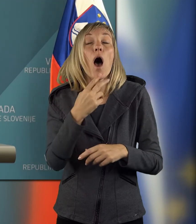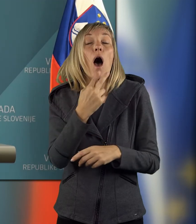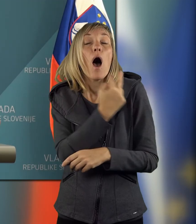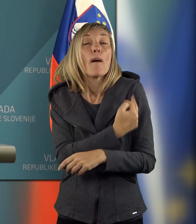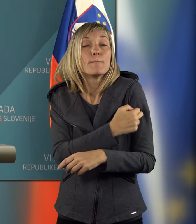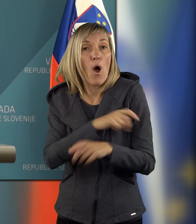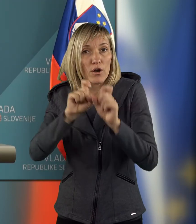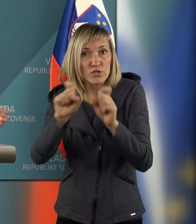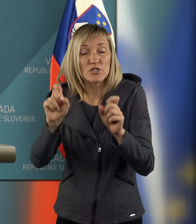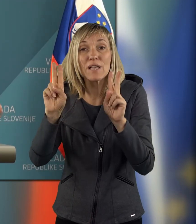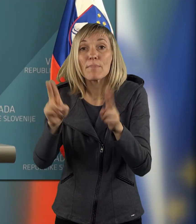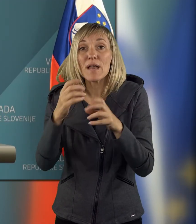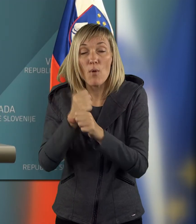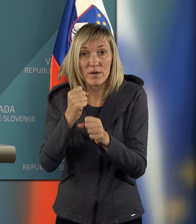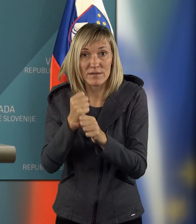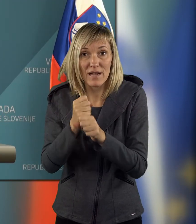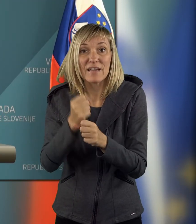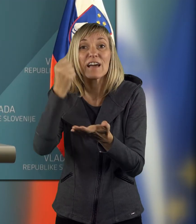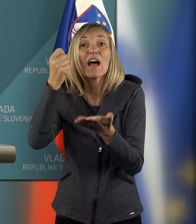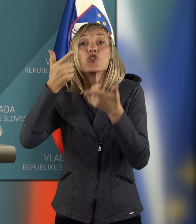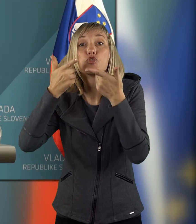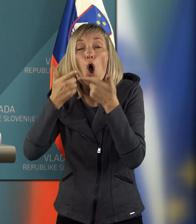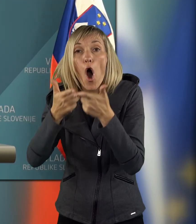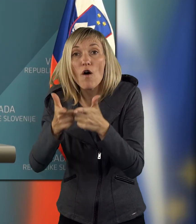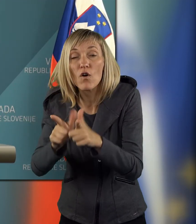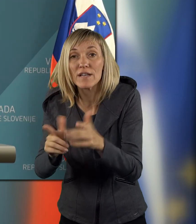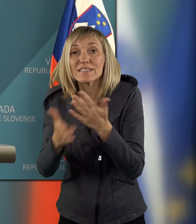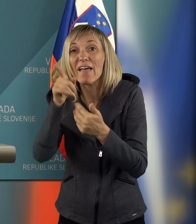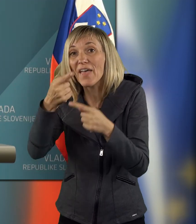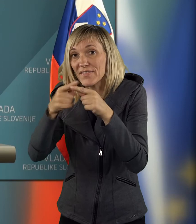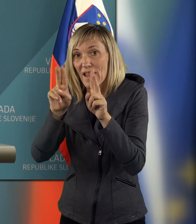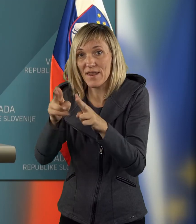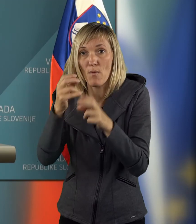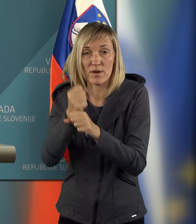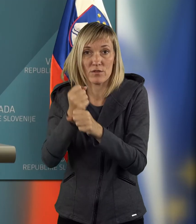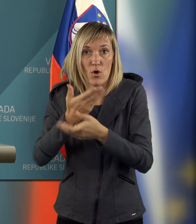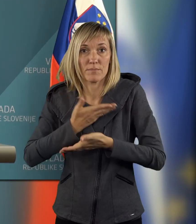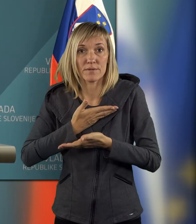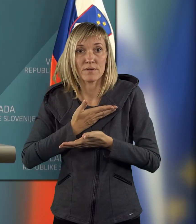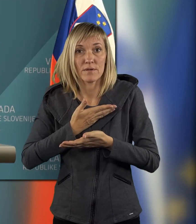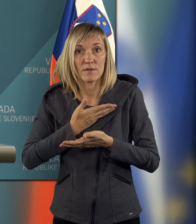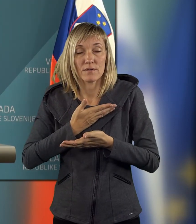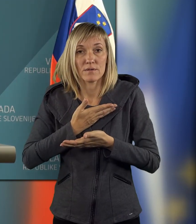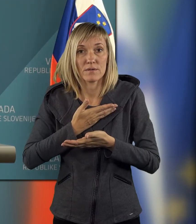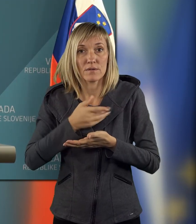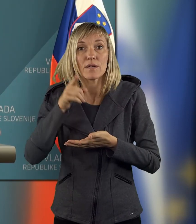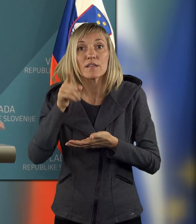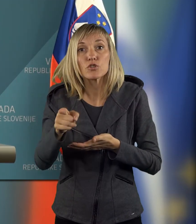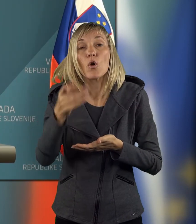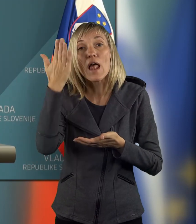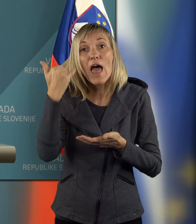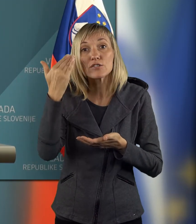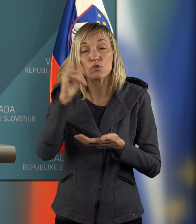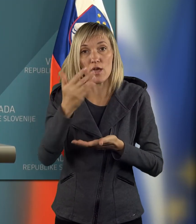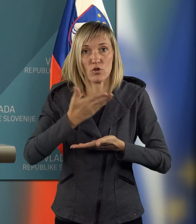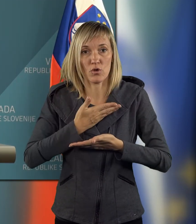Bolišnične dejavnosti pa ni mogo upravljati, ker dovoljenja za ta del ni mogo upravljati. In tega je lanje dobil. In tega